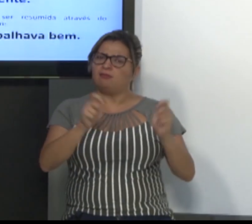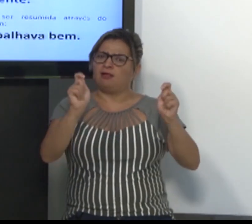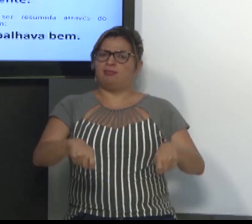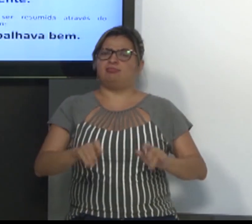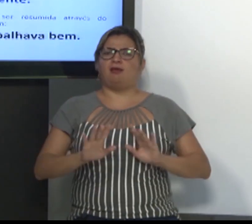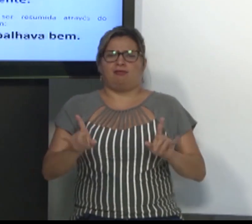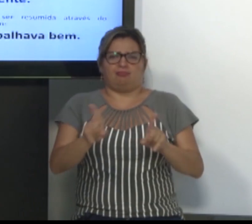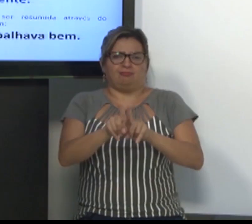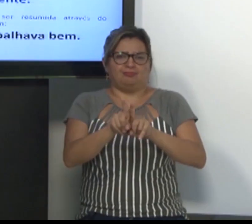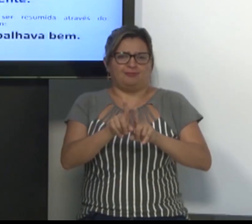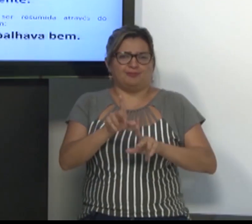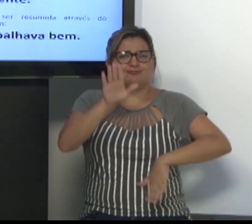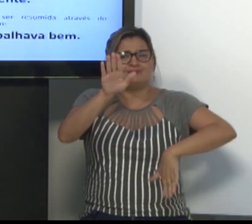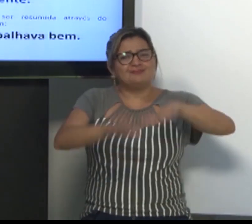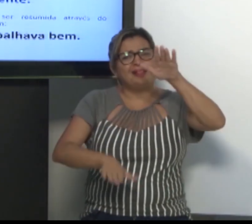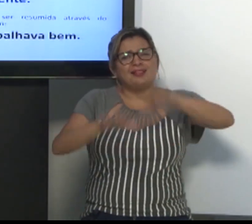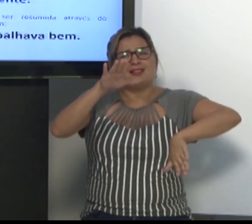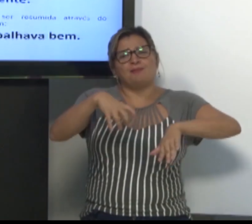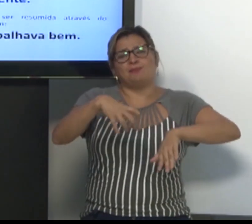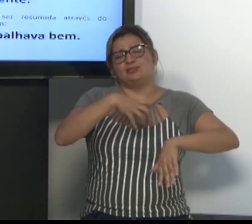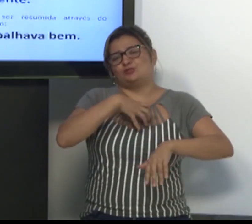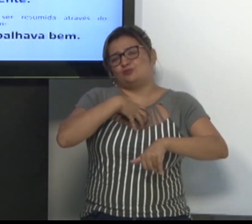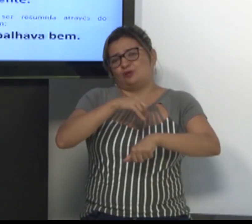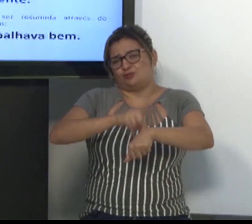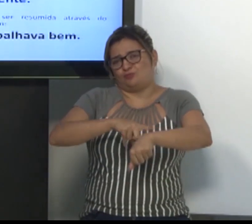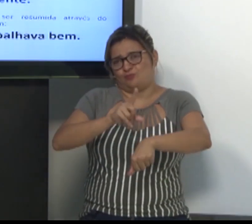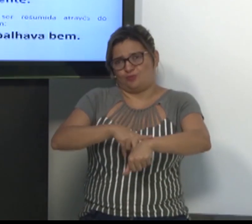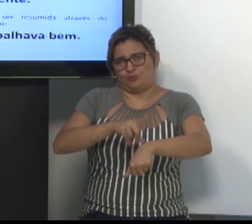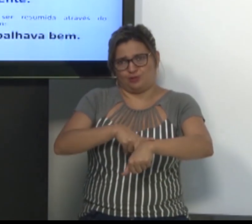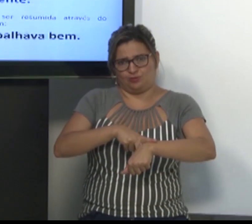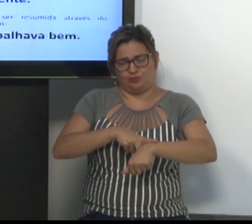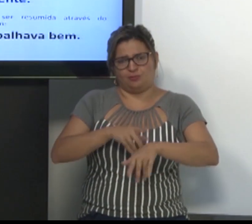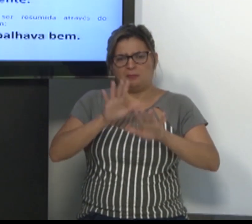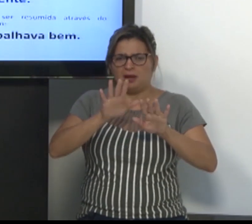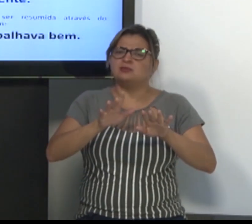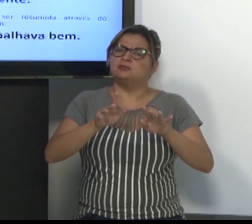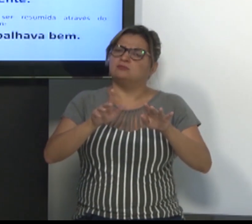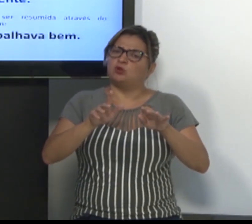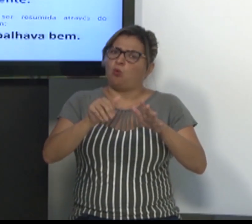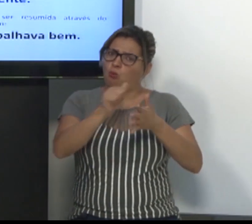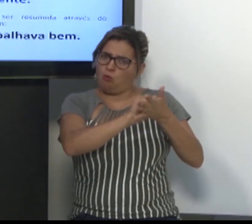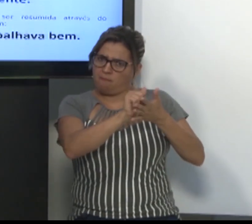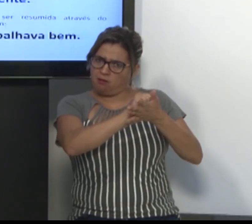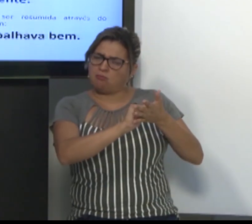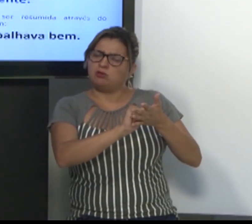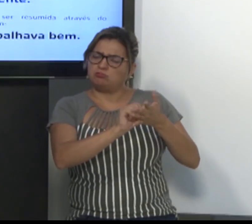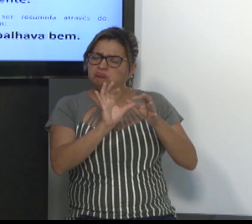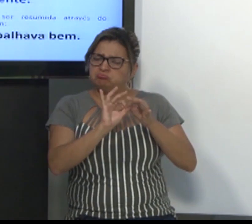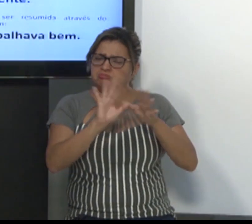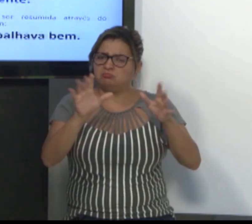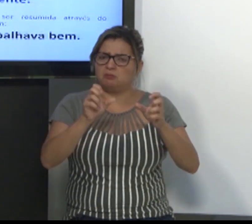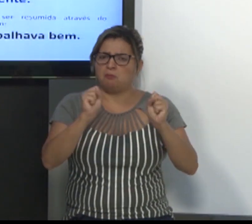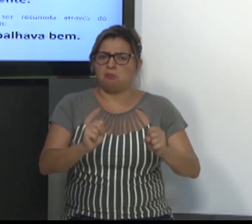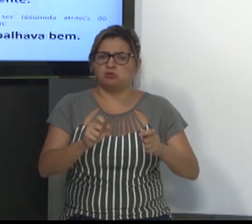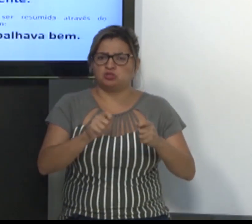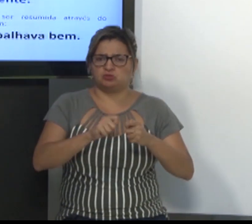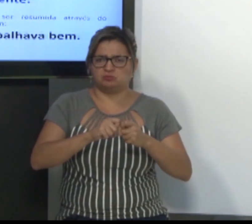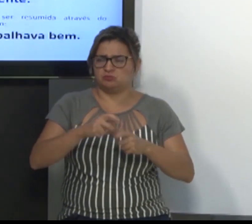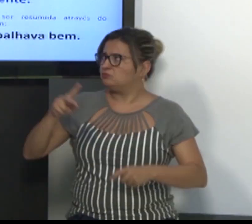como será construído essa sinalização. Mas, o apagamento acontece dessa forma. Veja o